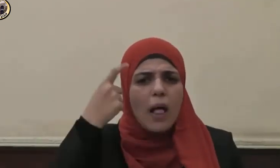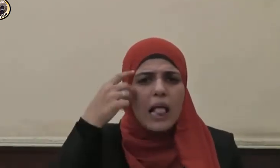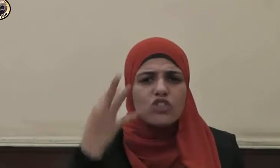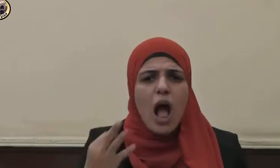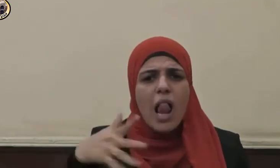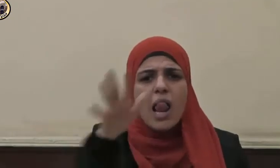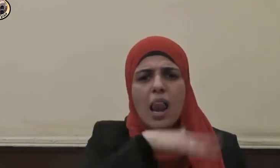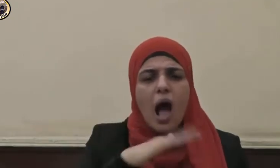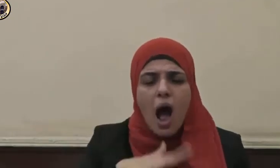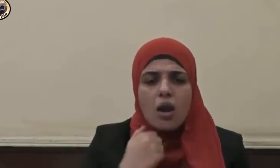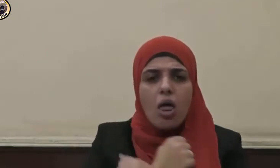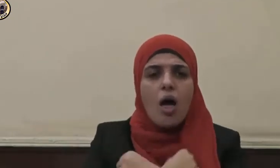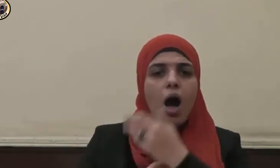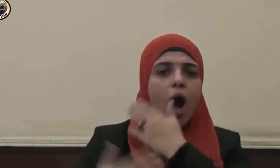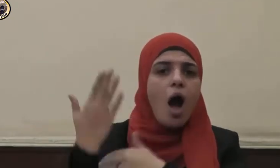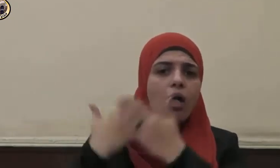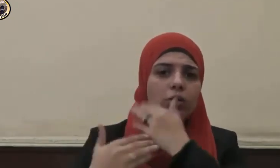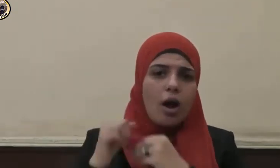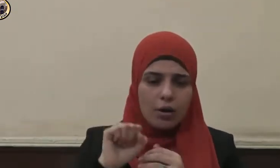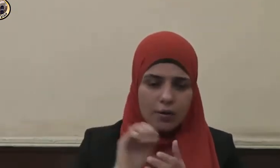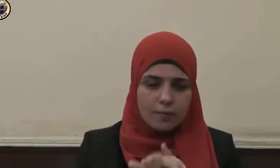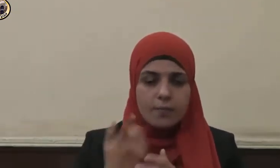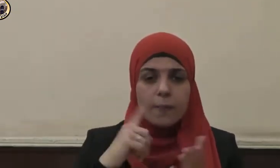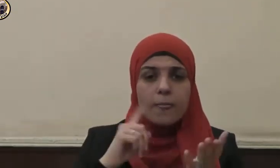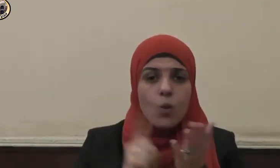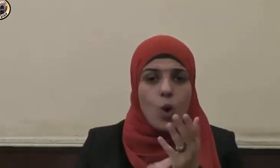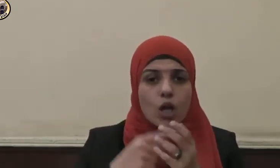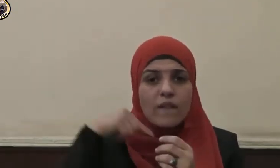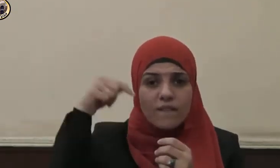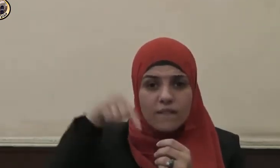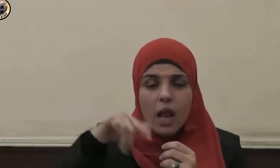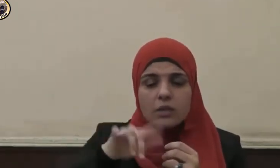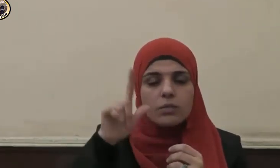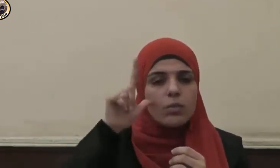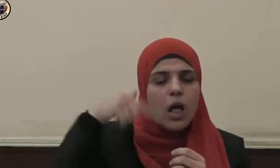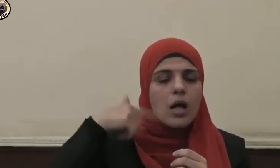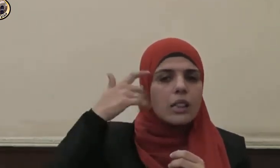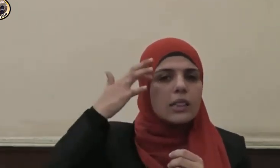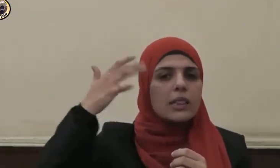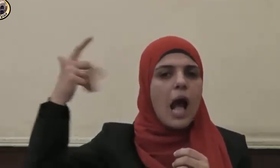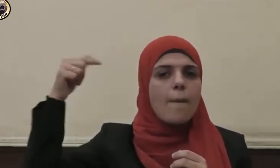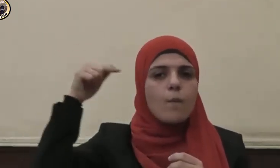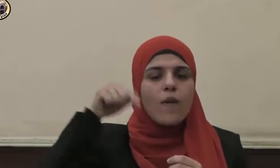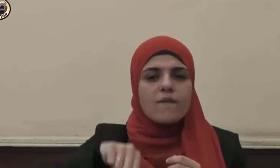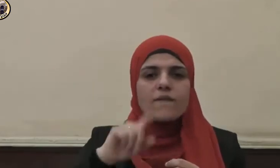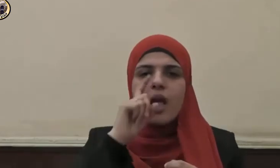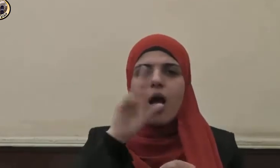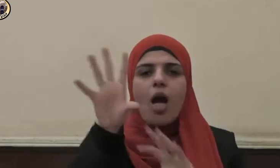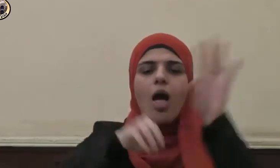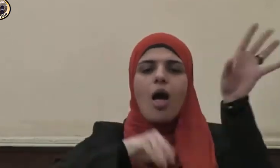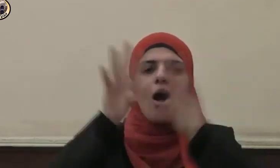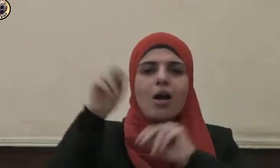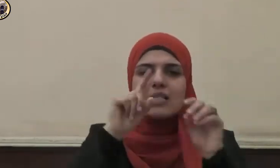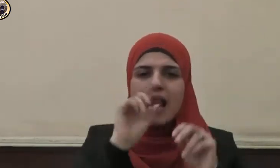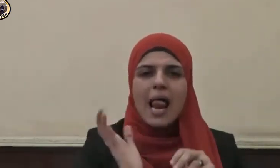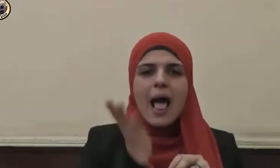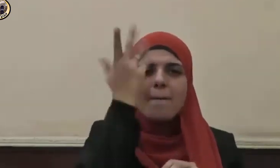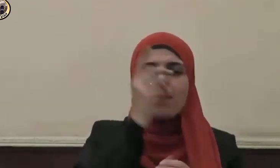ركب الحضارة وإن المتأمل في سيرة الأنبياء والصالحين يجد